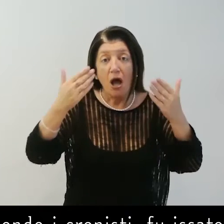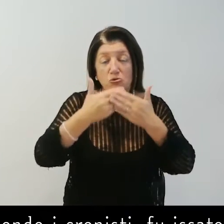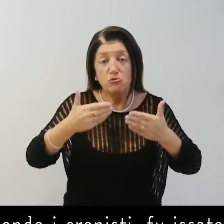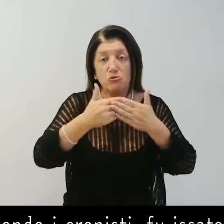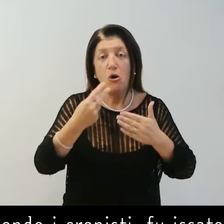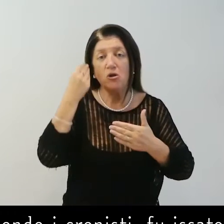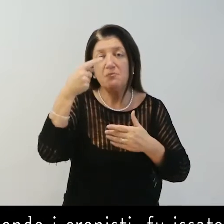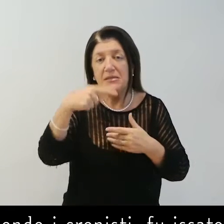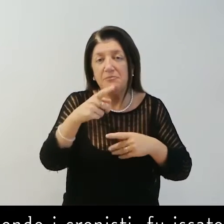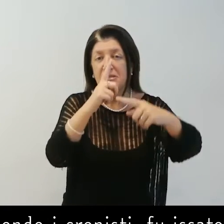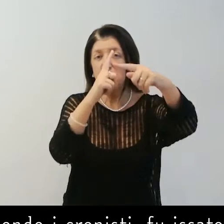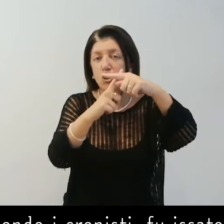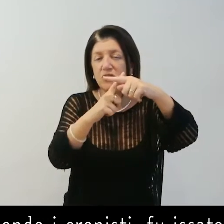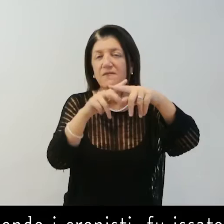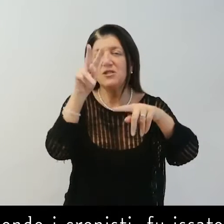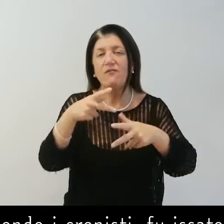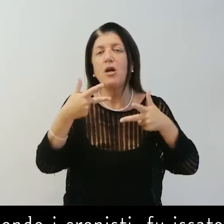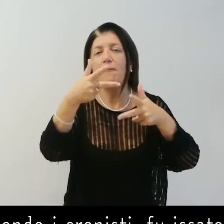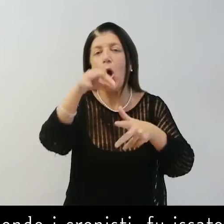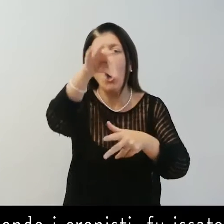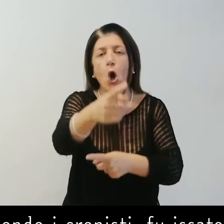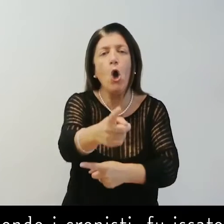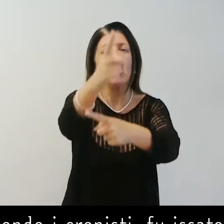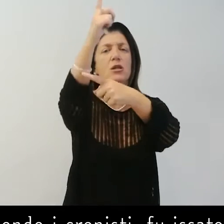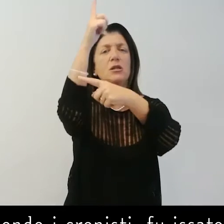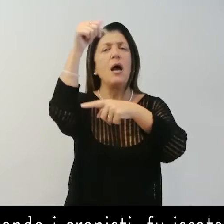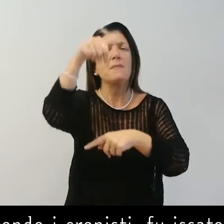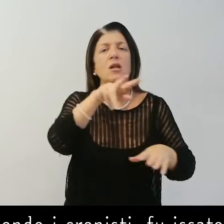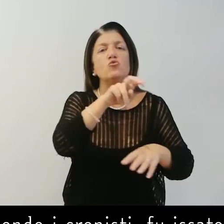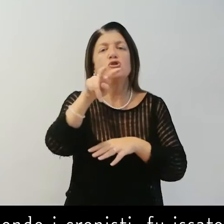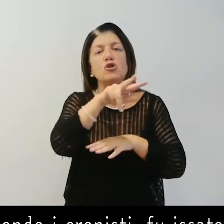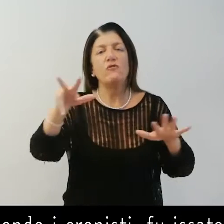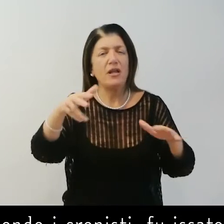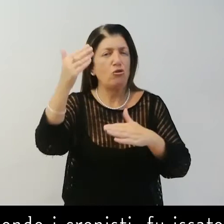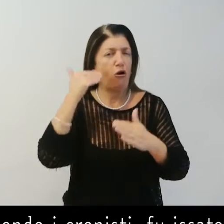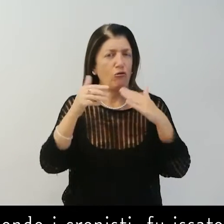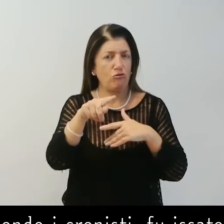Secondo i cronisti fu issato al centro della chiesa nel 1228.